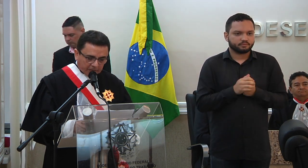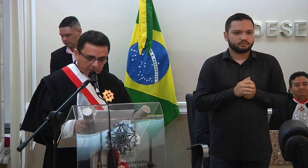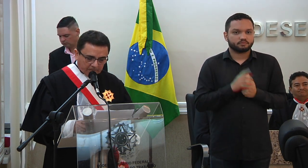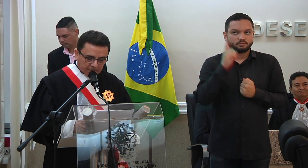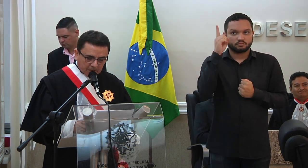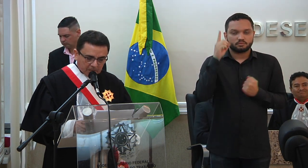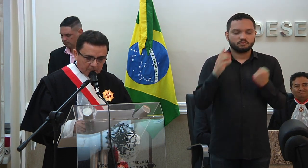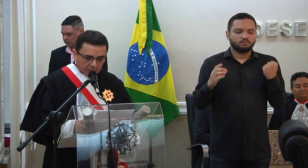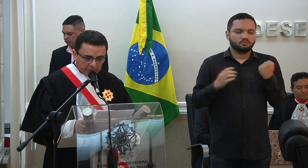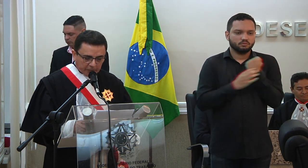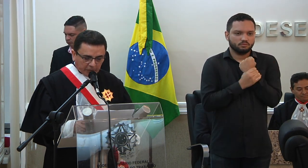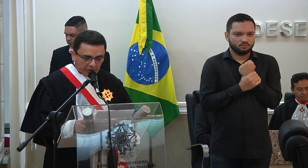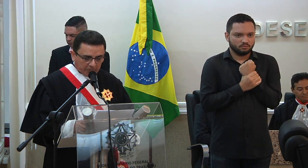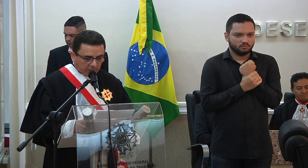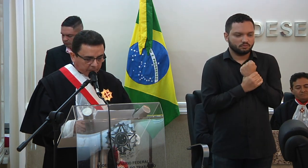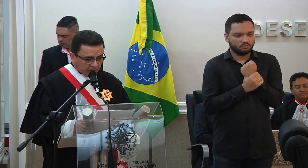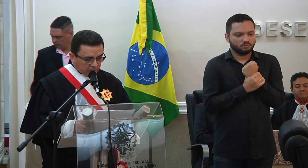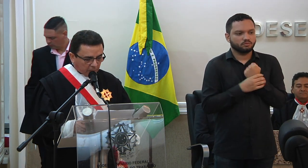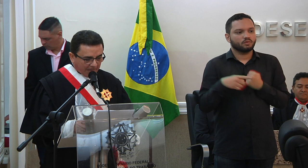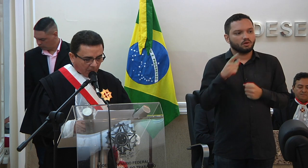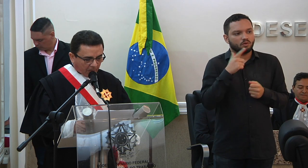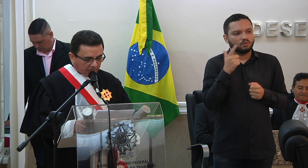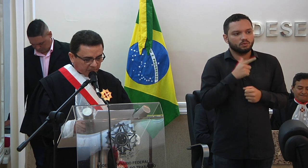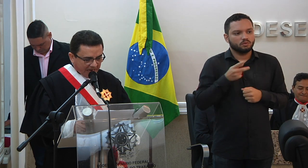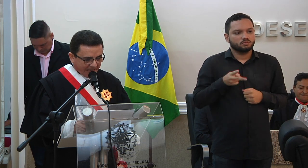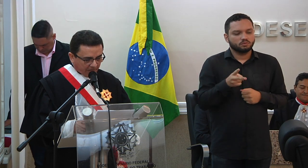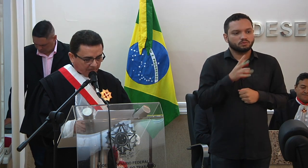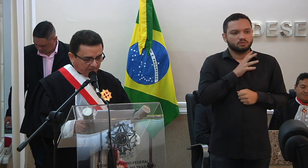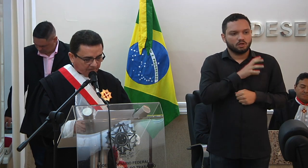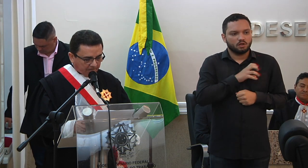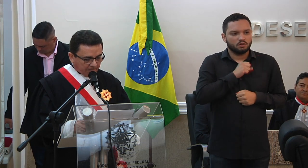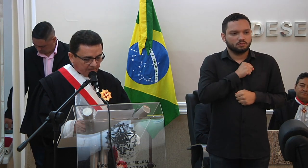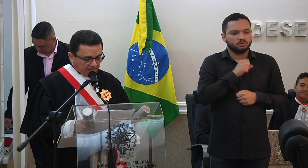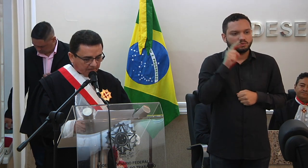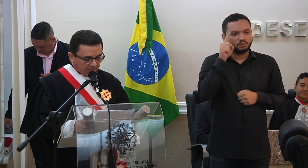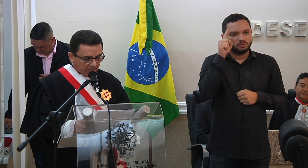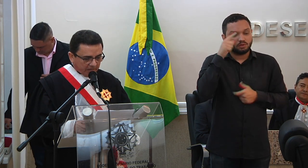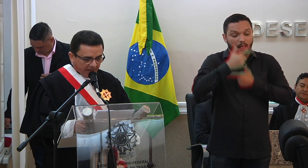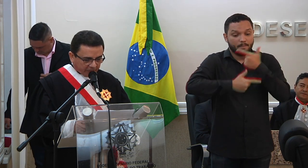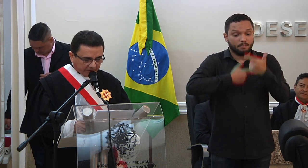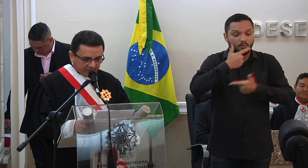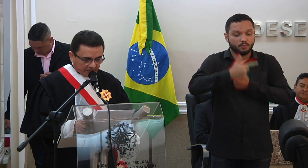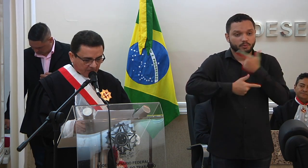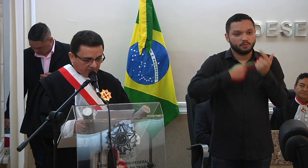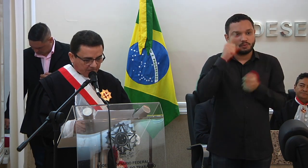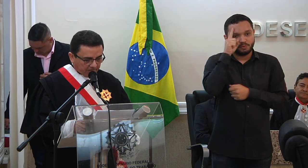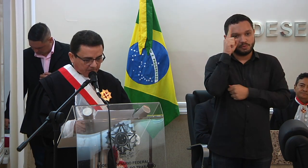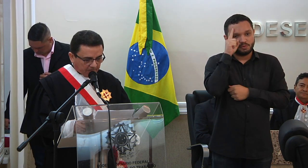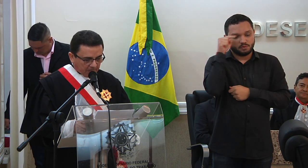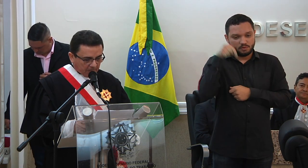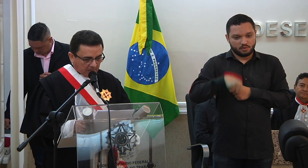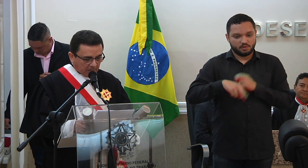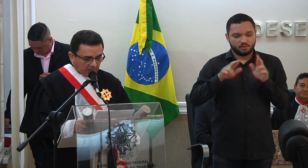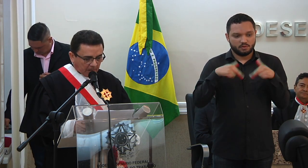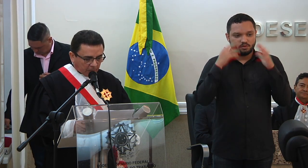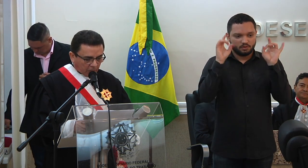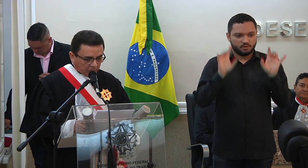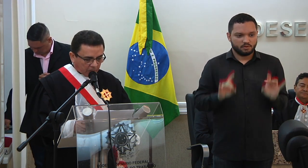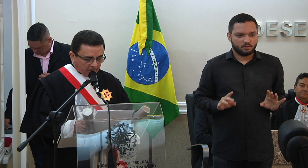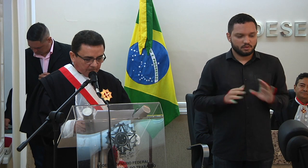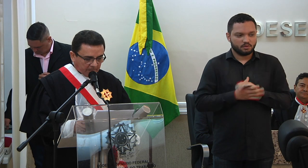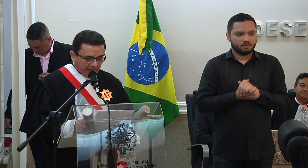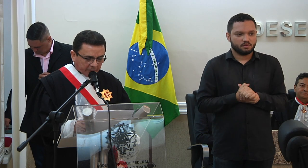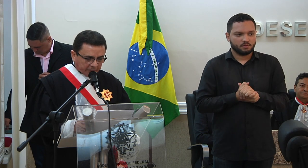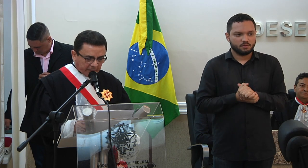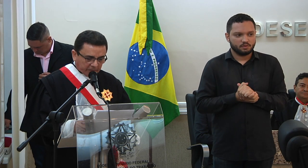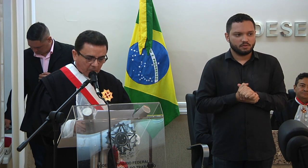sua proteção, prosseguirmos do labor diário e nesta sessão. Que